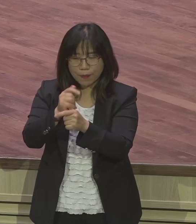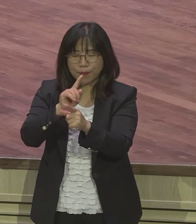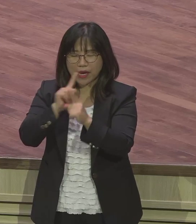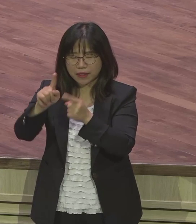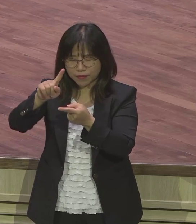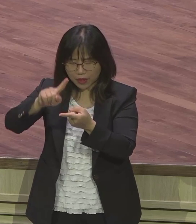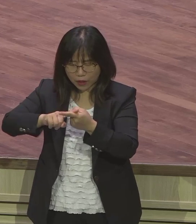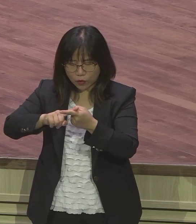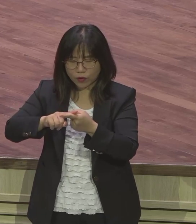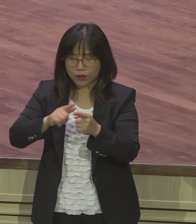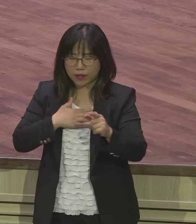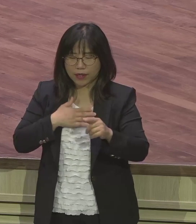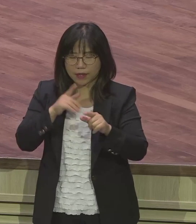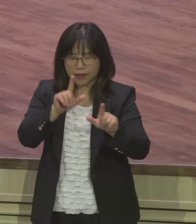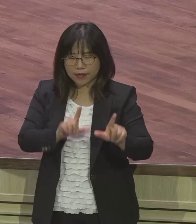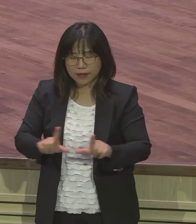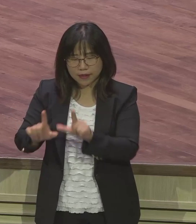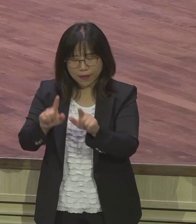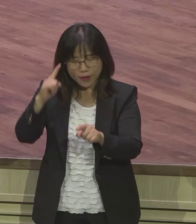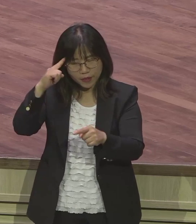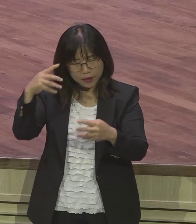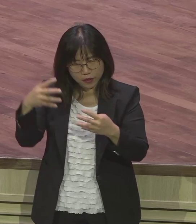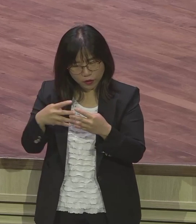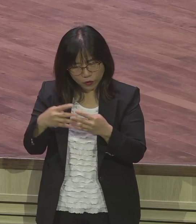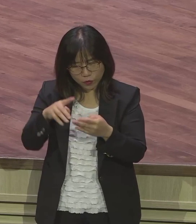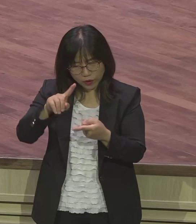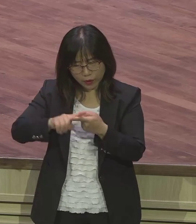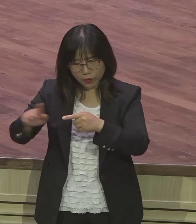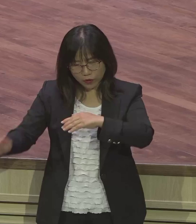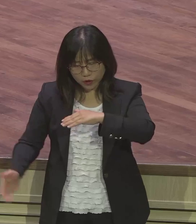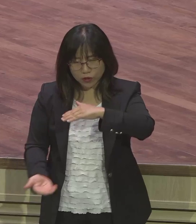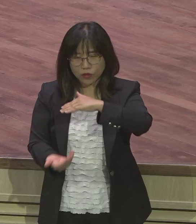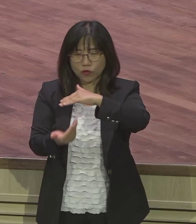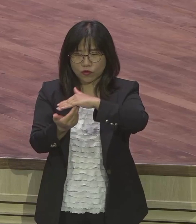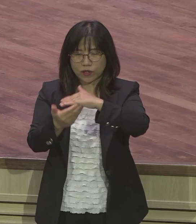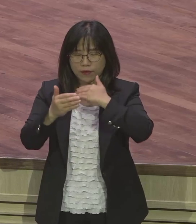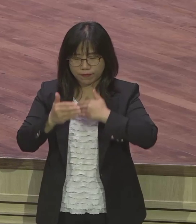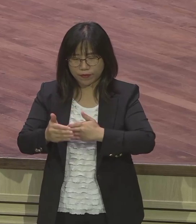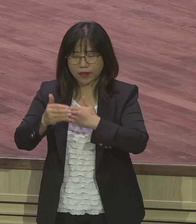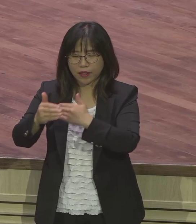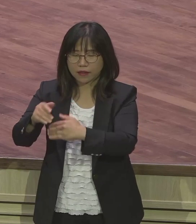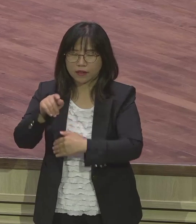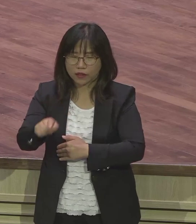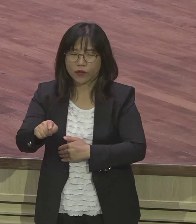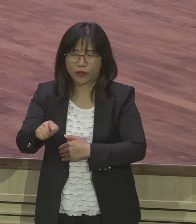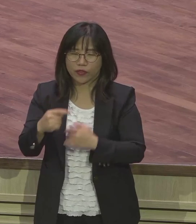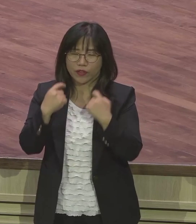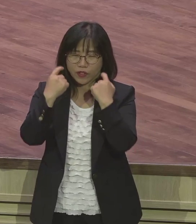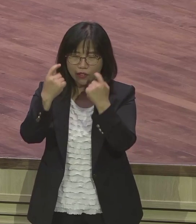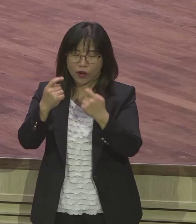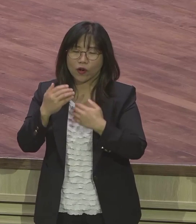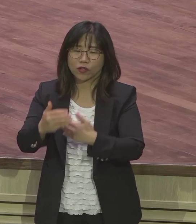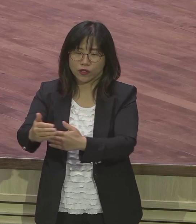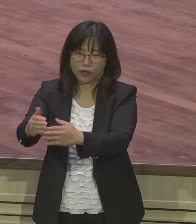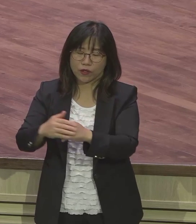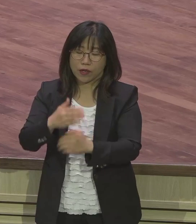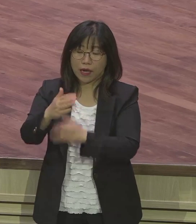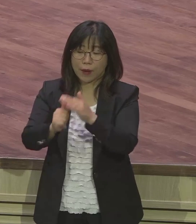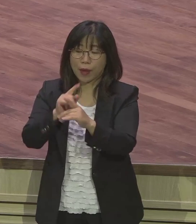내 삶의 현장에 적용해서 성취하는 거예요 그게 그냥 여정이에요 하나님의 말씀을 듣고 세상 사람들은